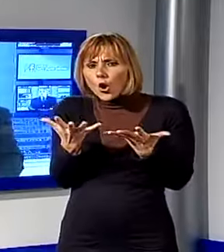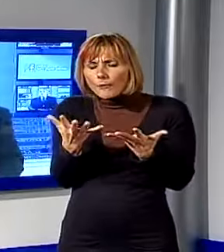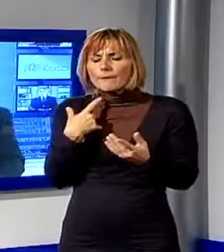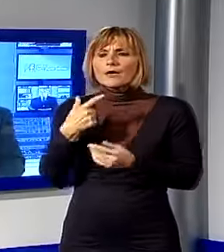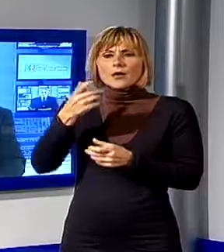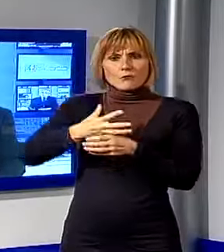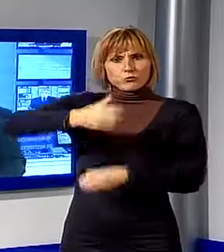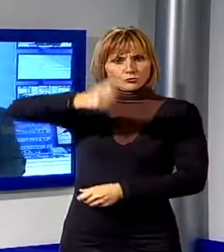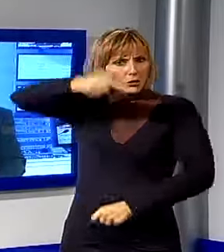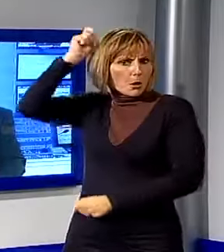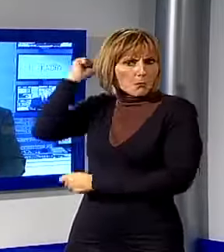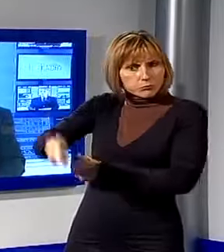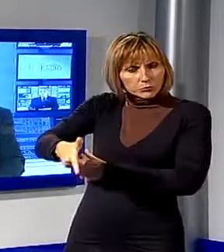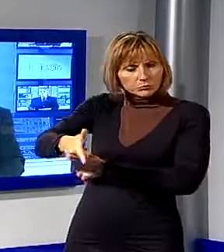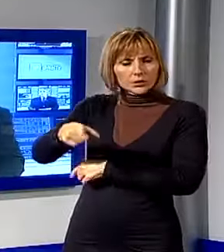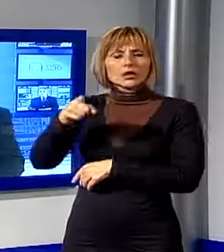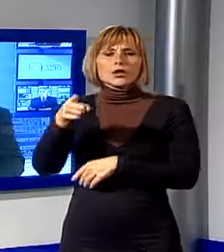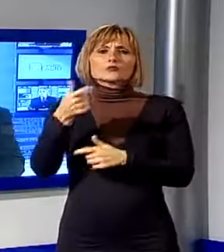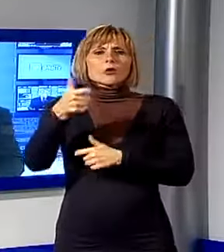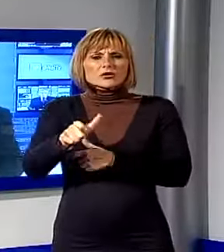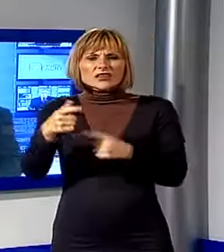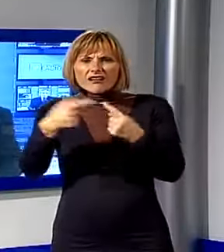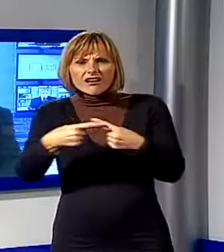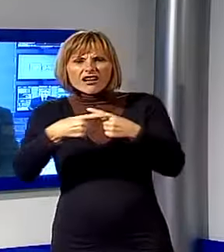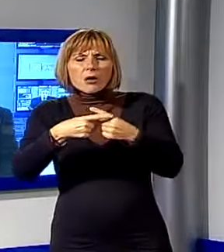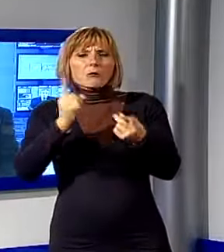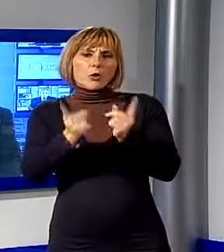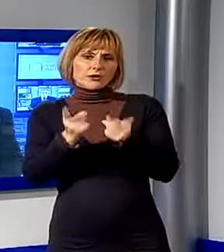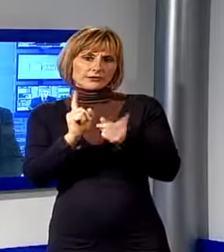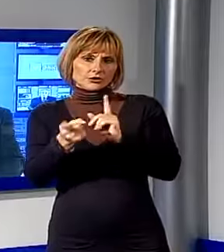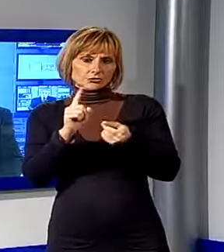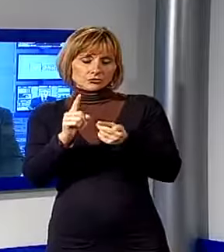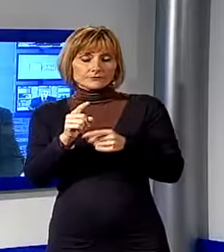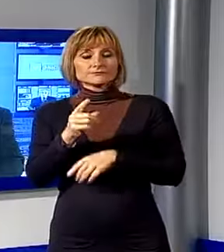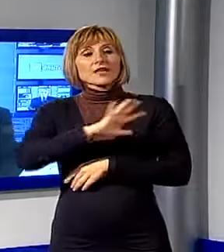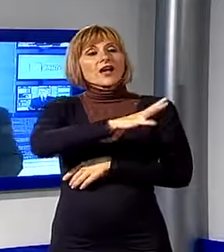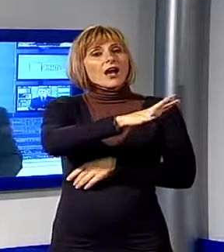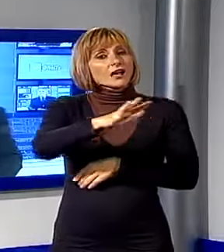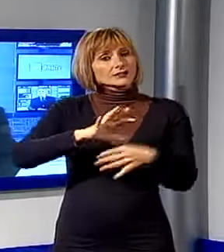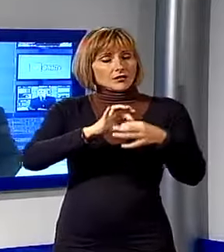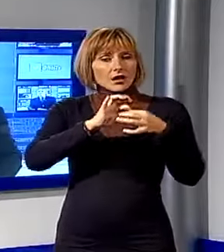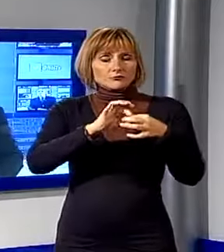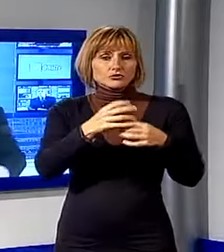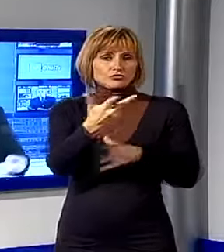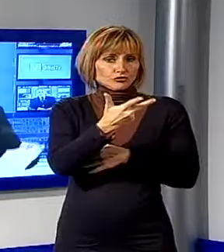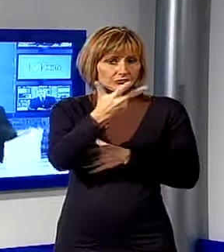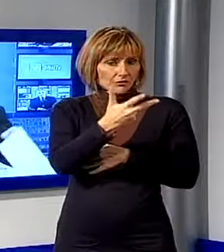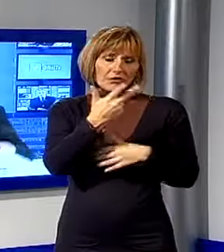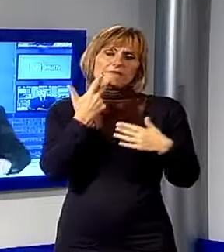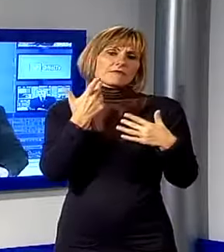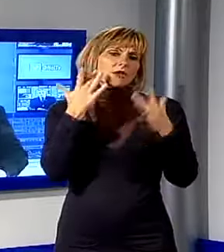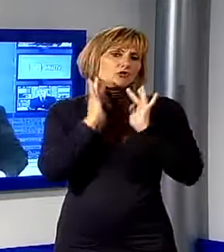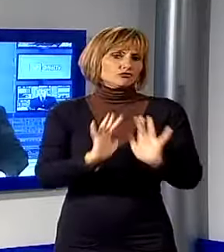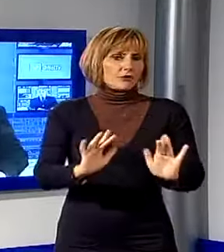corso di una lite scoppiata per motivi politici, assolti per non aver commesso il fatto gli altri tre imputati.